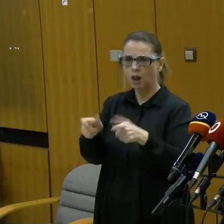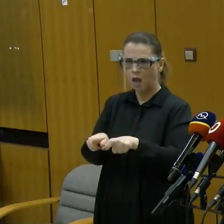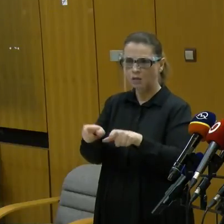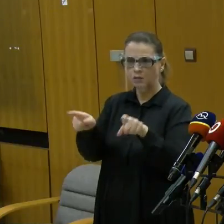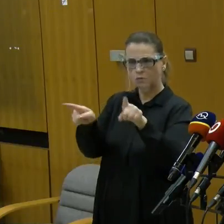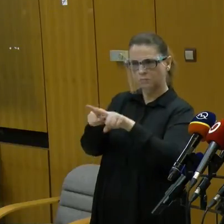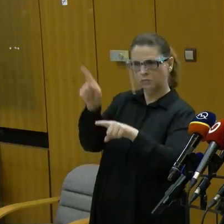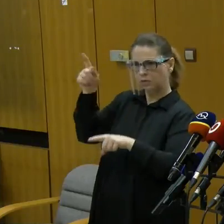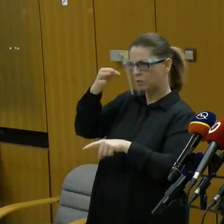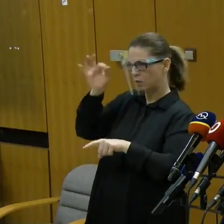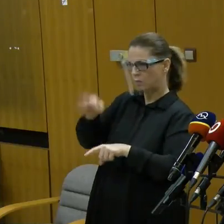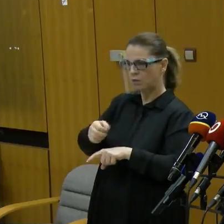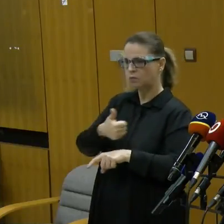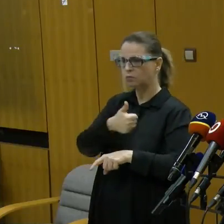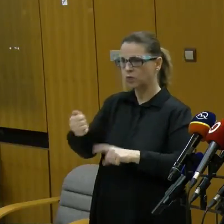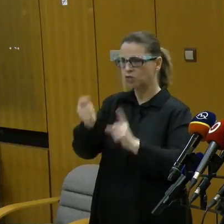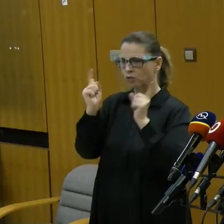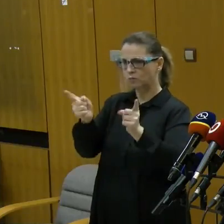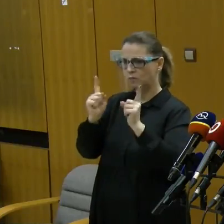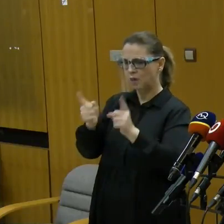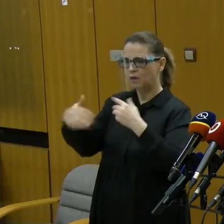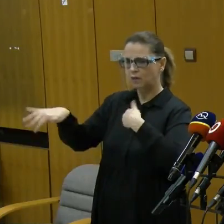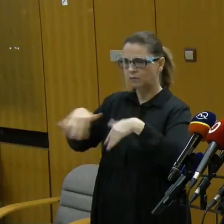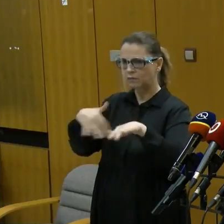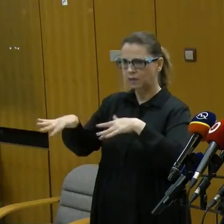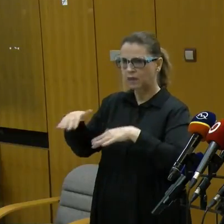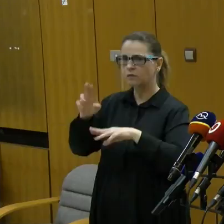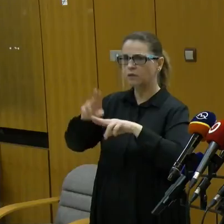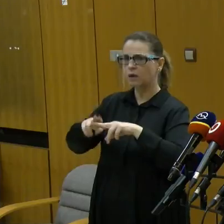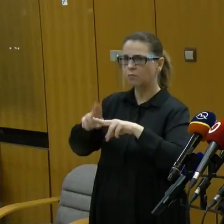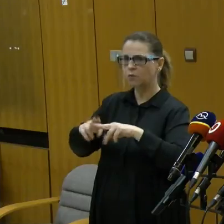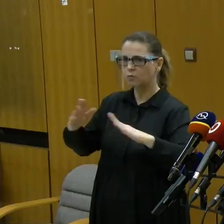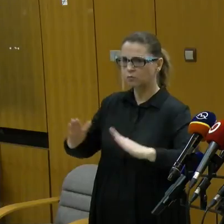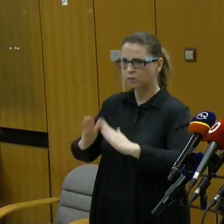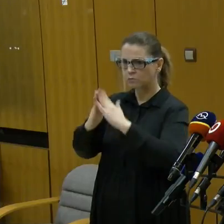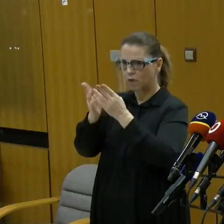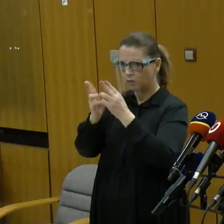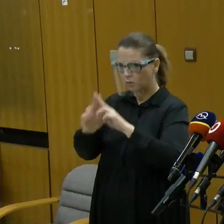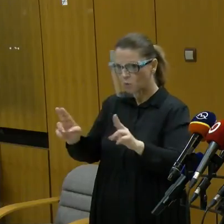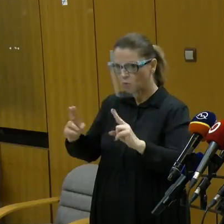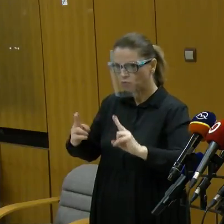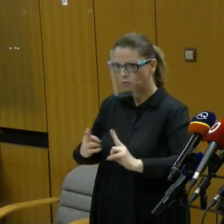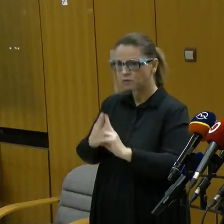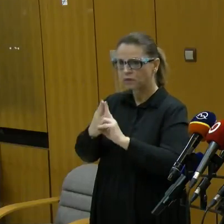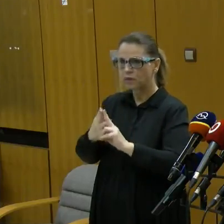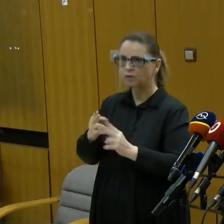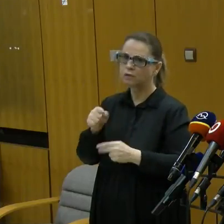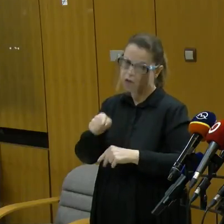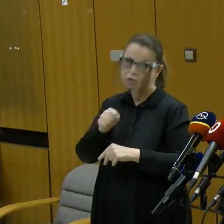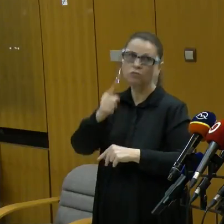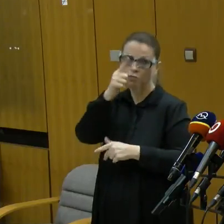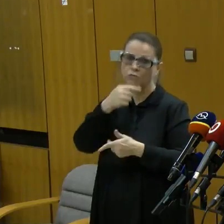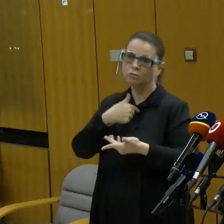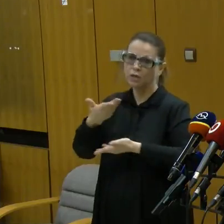Nemecku? napríklad, kde prísnejšie zákaz vychádzania, a potom jasne, aby sa budú zísť? Aj o tom tu sme rozprávali.